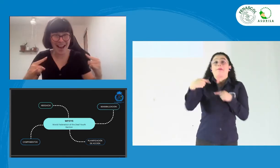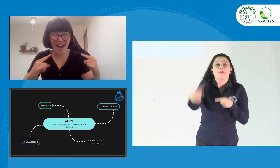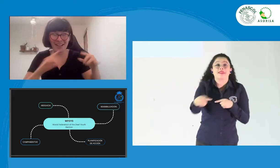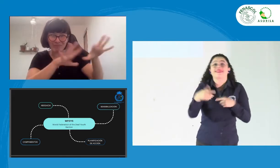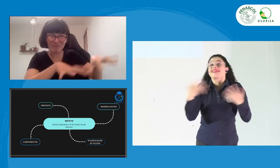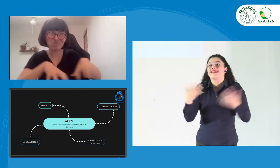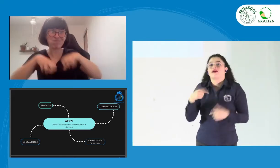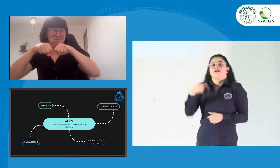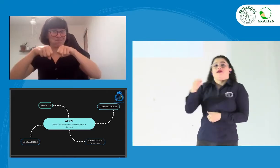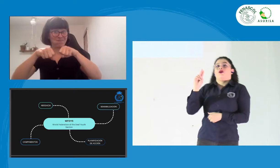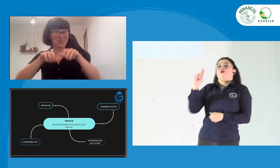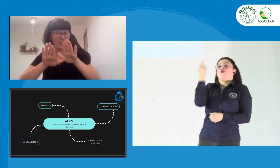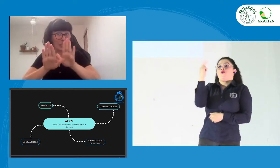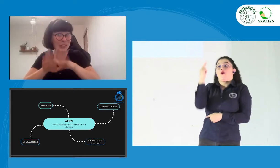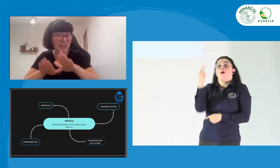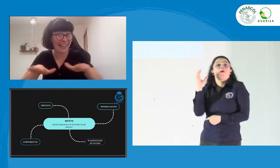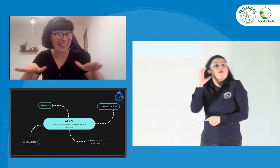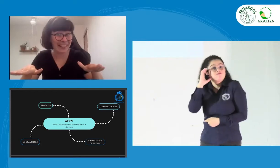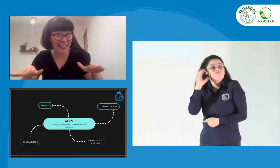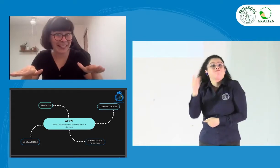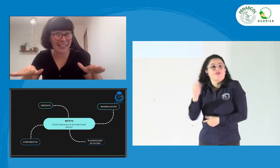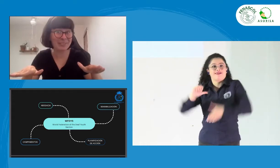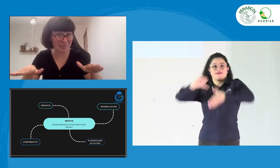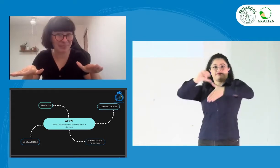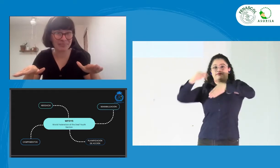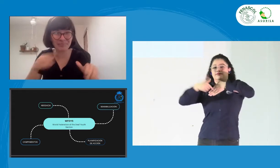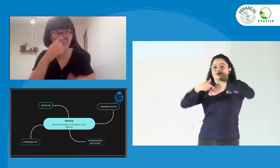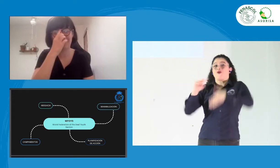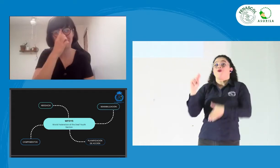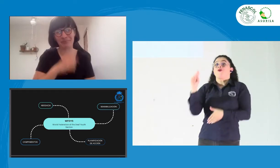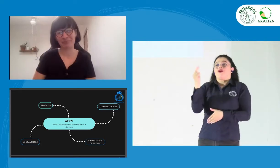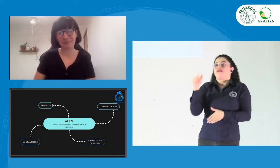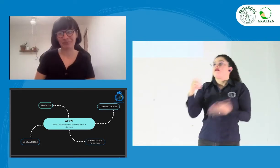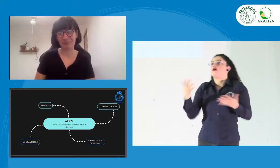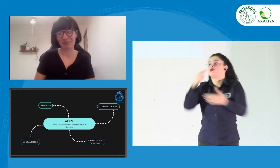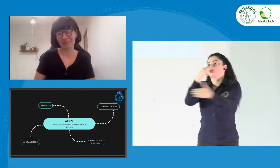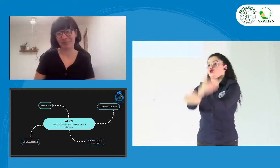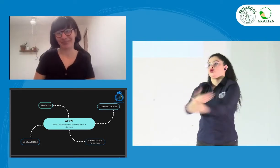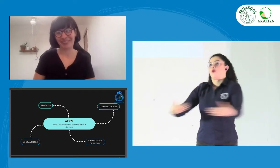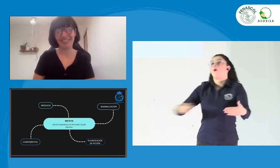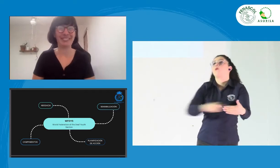lo pueda tener. De hecho pronto vamos a tener ese campamento allí en Uruguay, un campamento para niños.